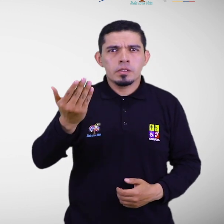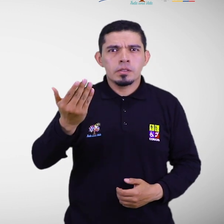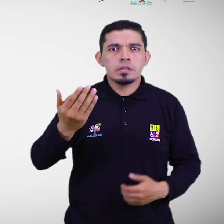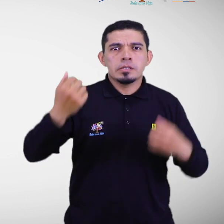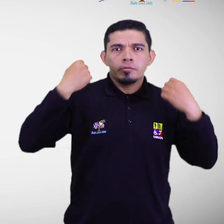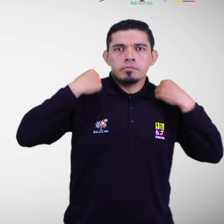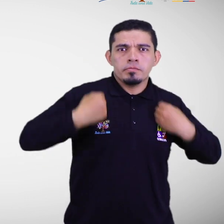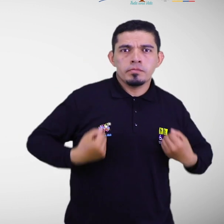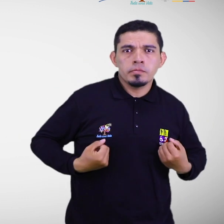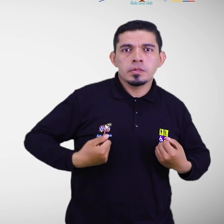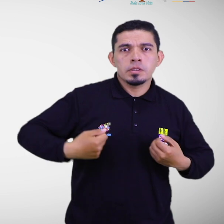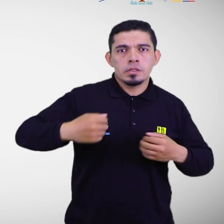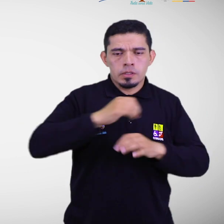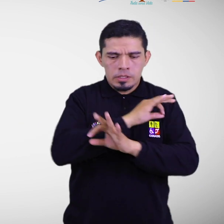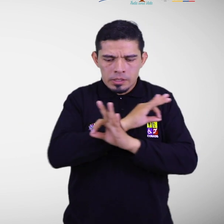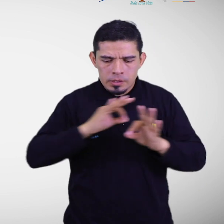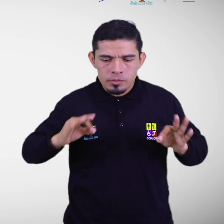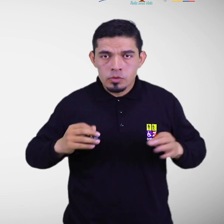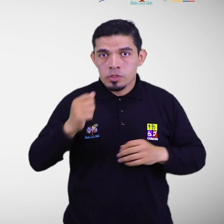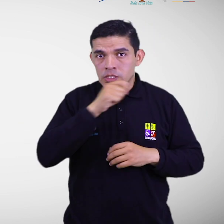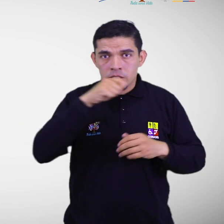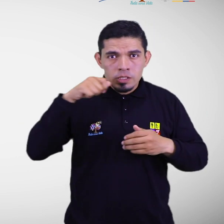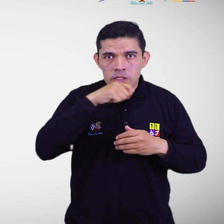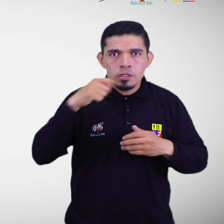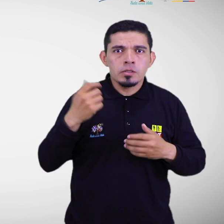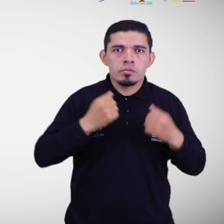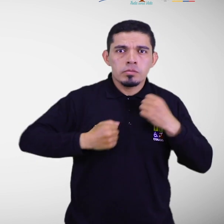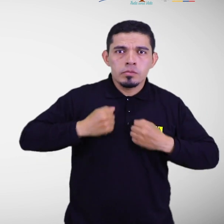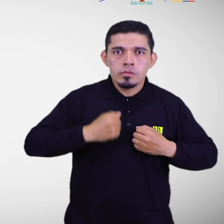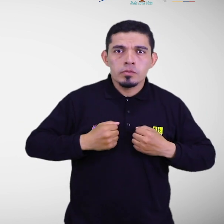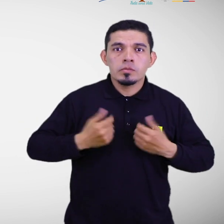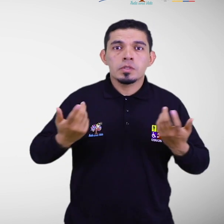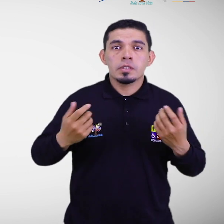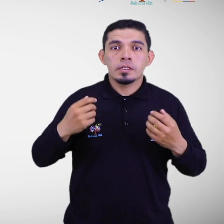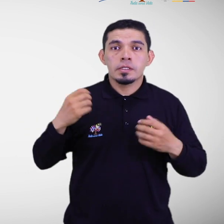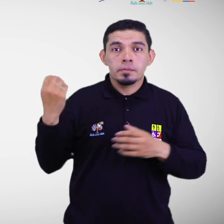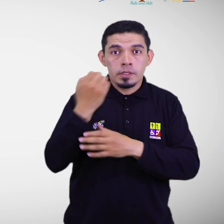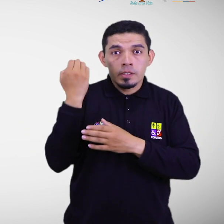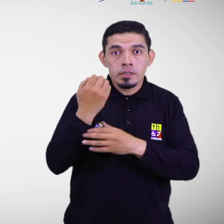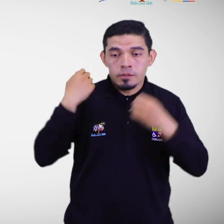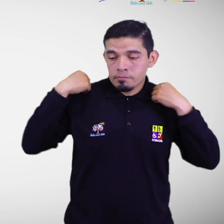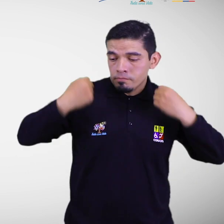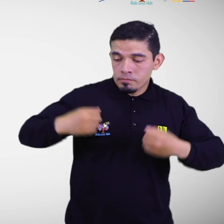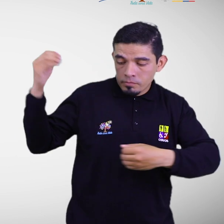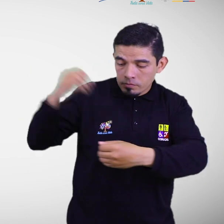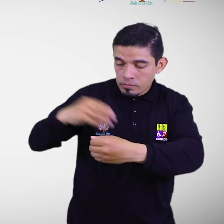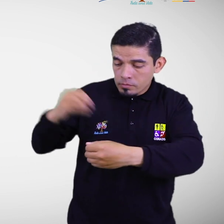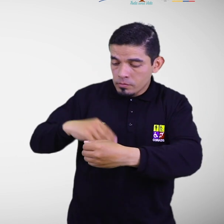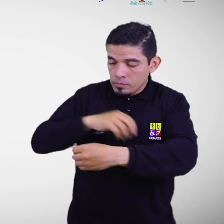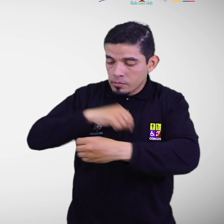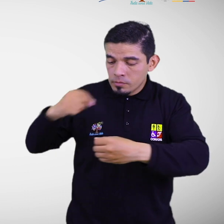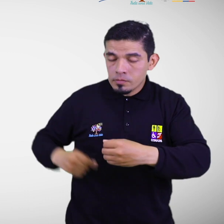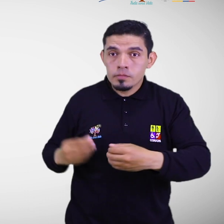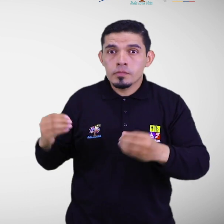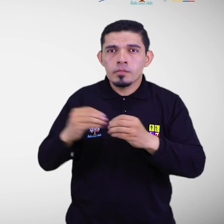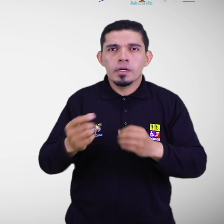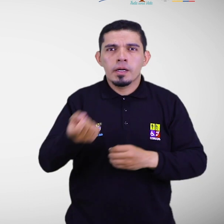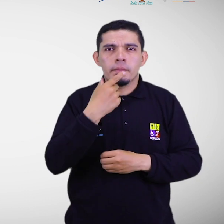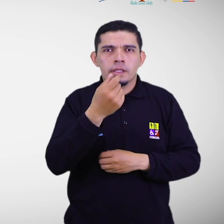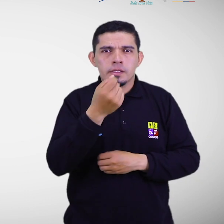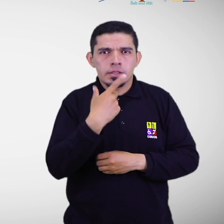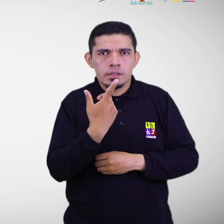kit de supervivencia y un botiquín de primeros auxilios, considerando las necesidades de los medicamentos de las personas con